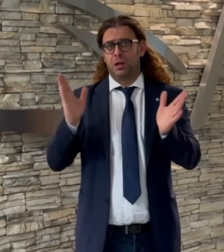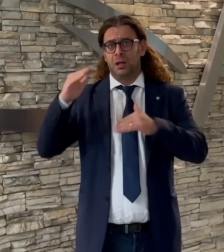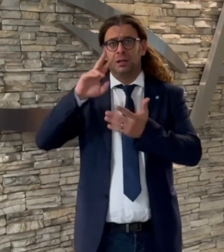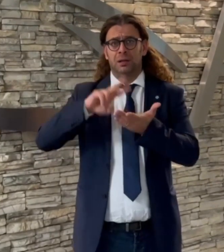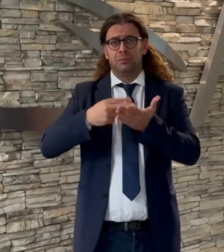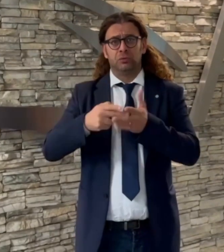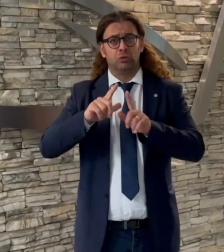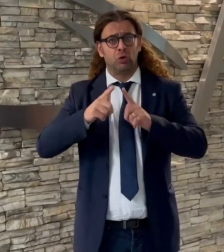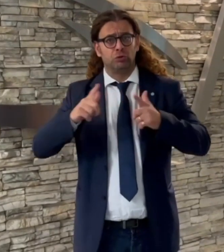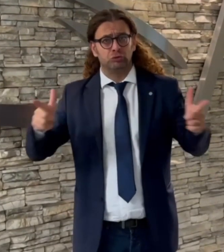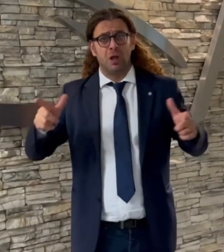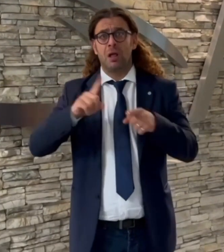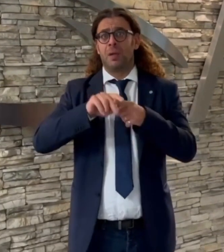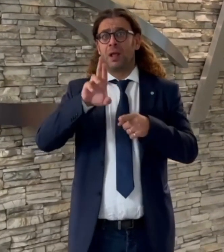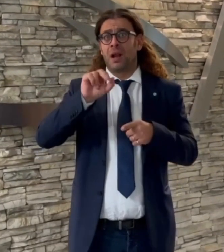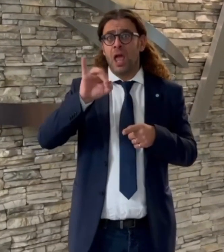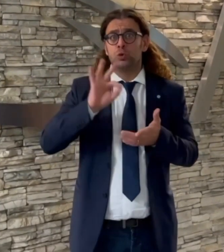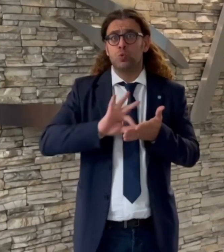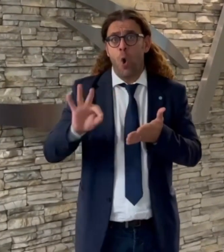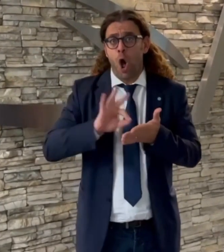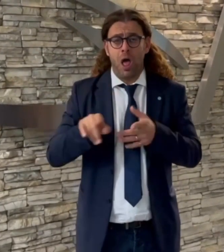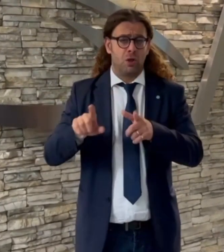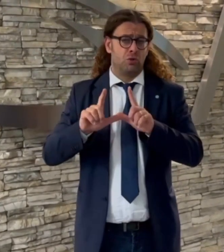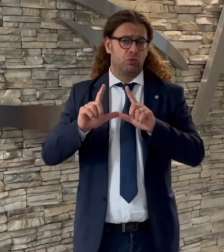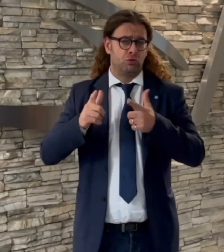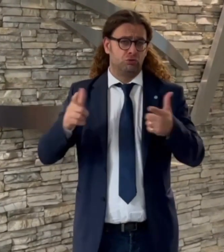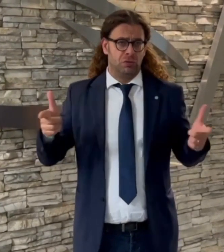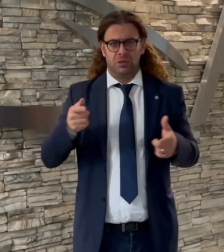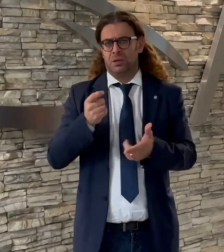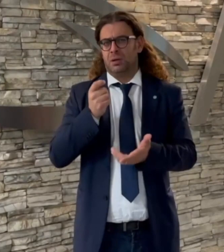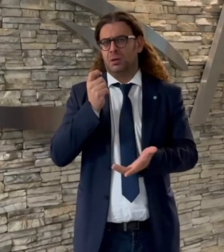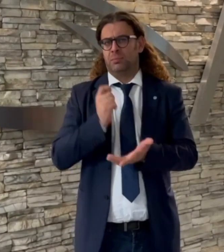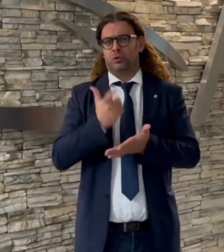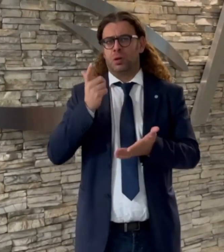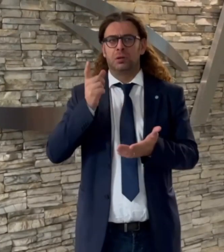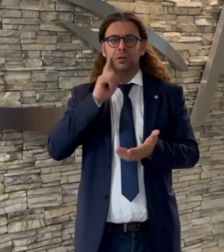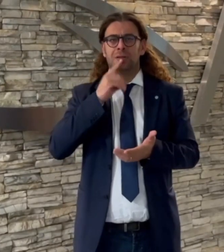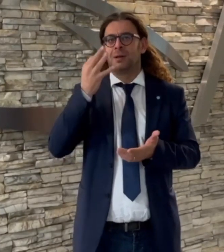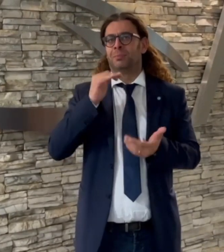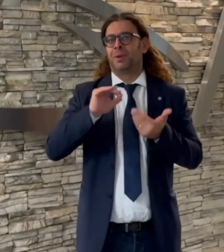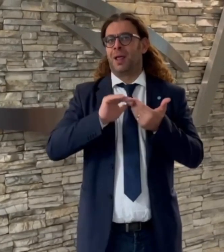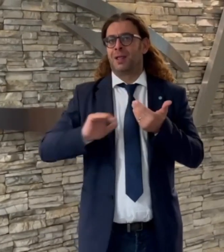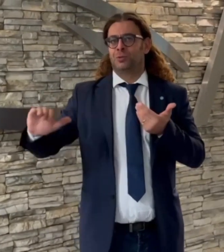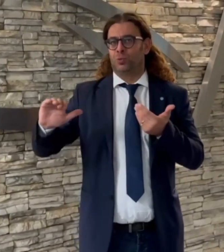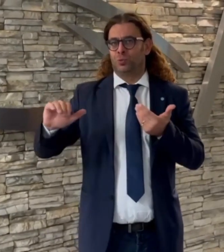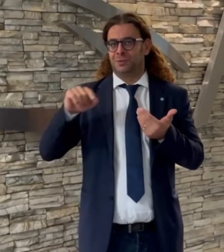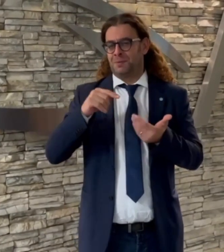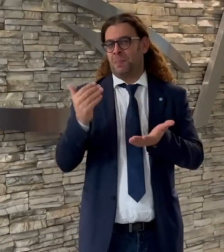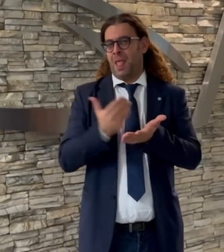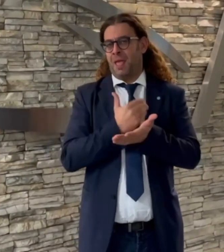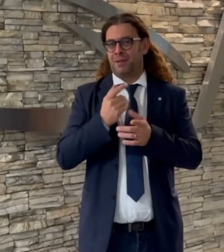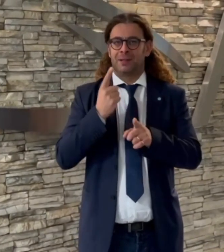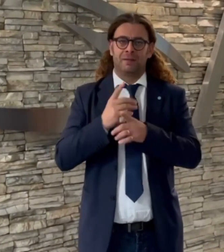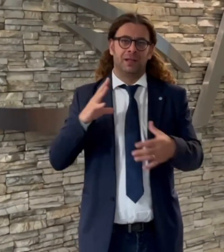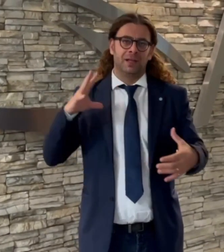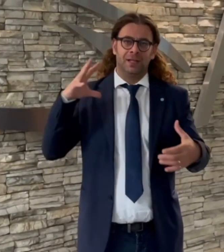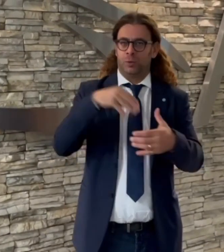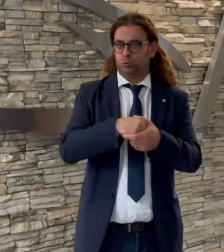Stessa situazione è presente anche su RaiScuola. Tutto ciò è molto importante che venga migliorato per evitare esclusione, sempre in un'ottica di inclusione